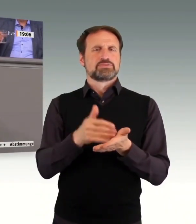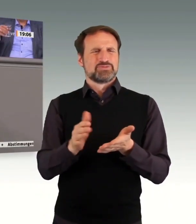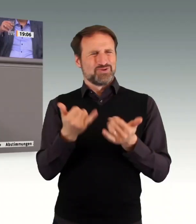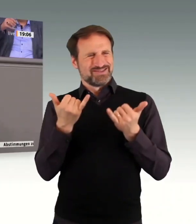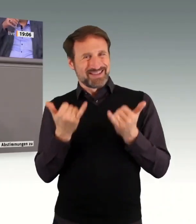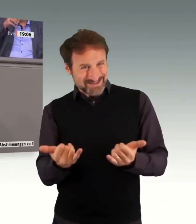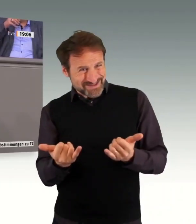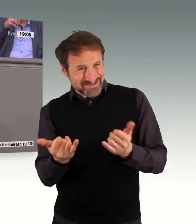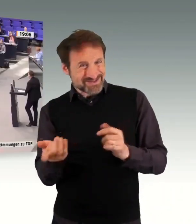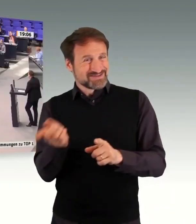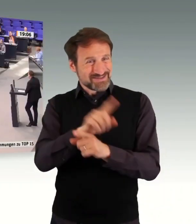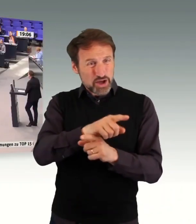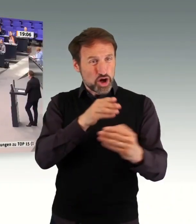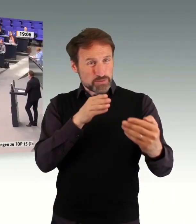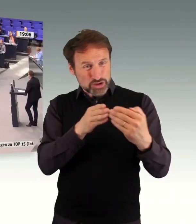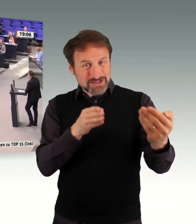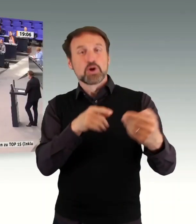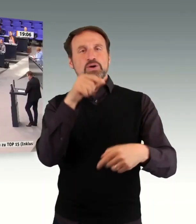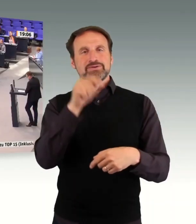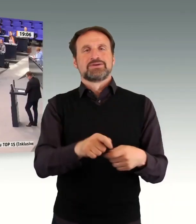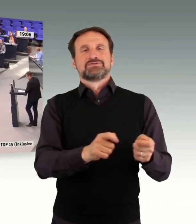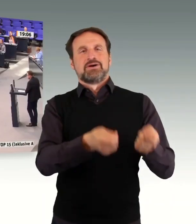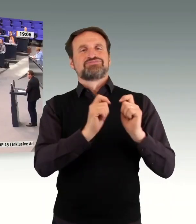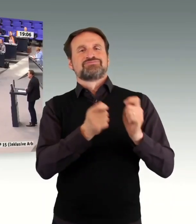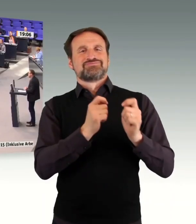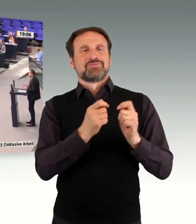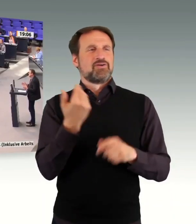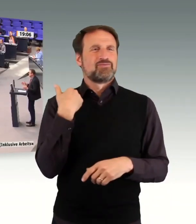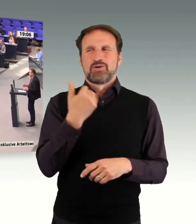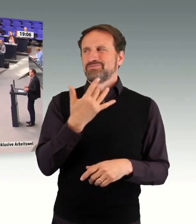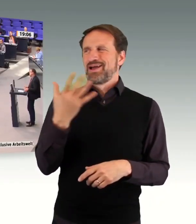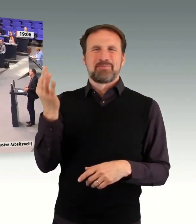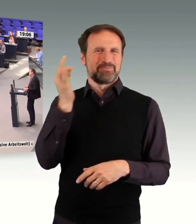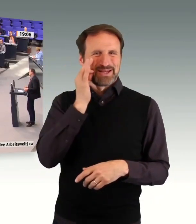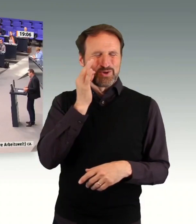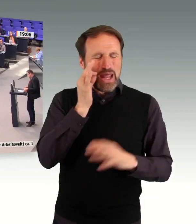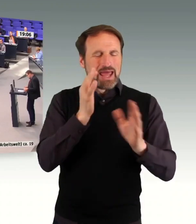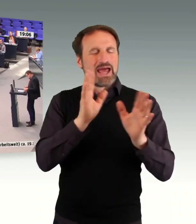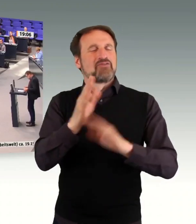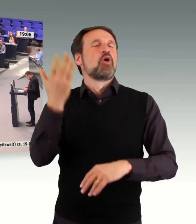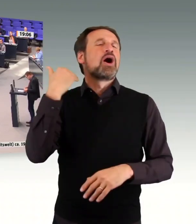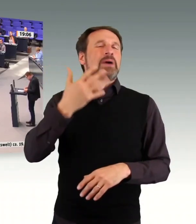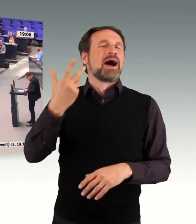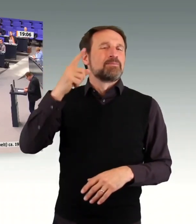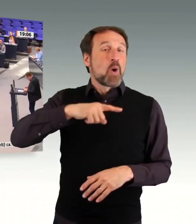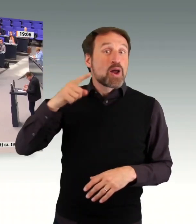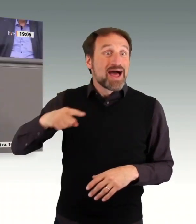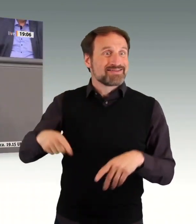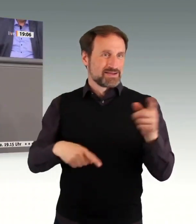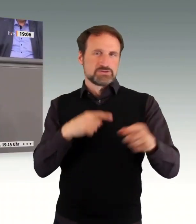diese Ideen kommen, die vor wenigen Monaten noch als sehr schlecht und nicht umsetzbar angesehen wurden.